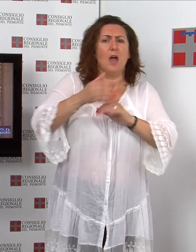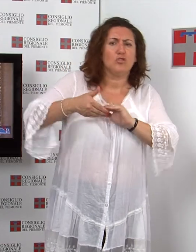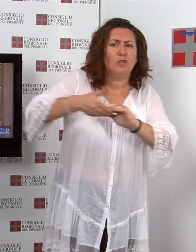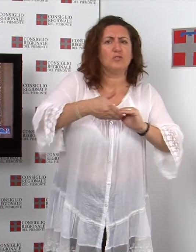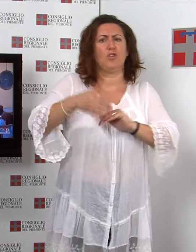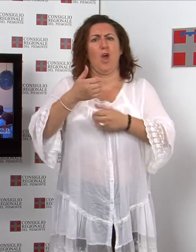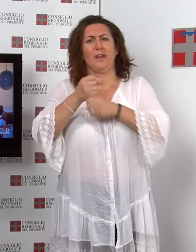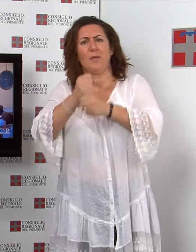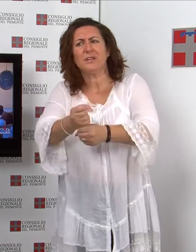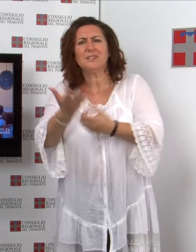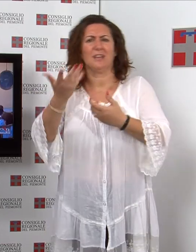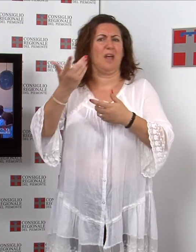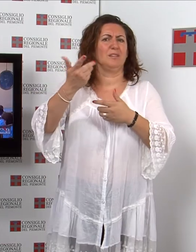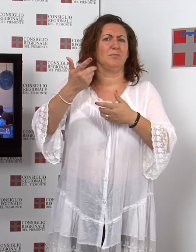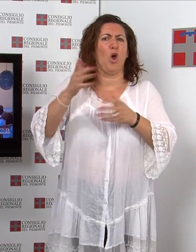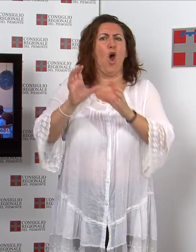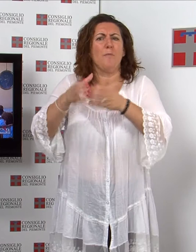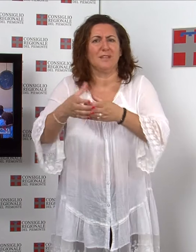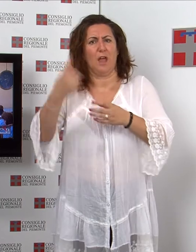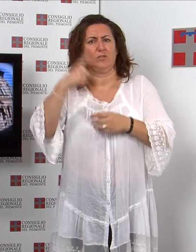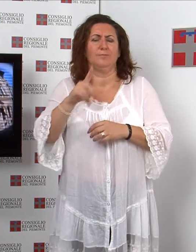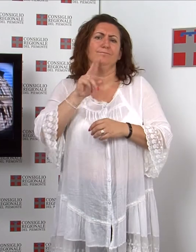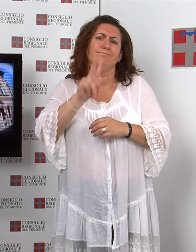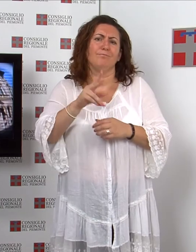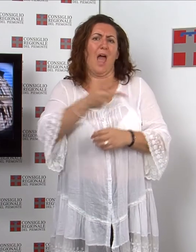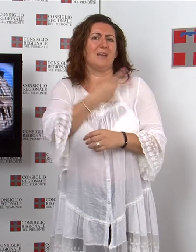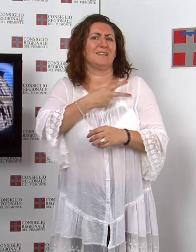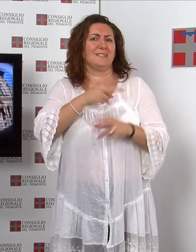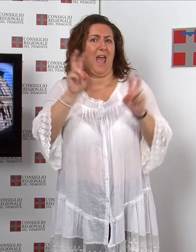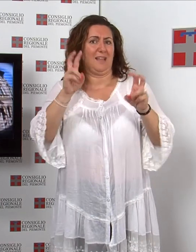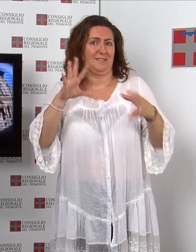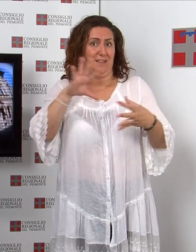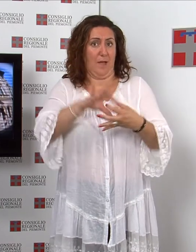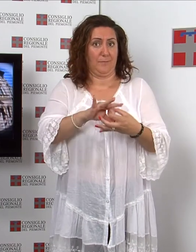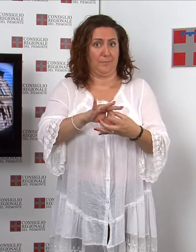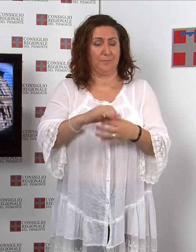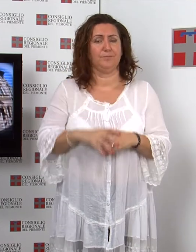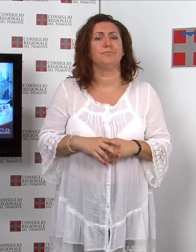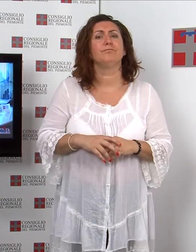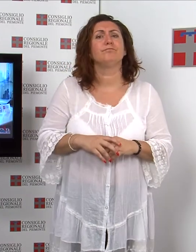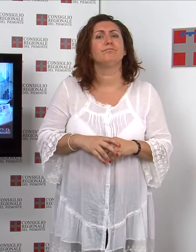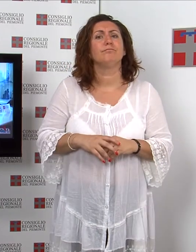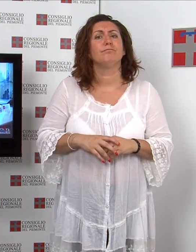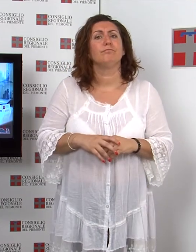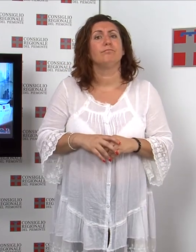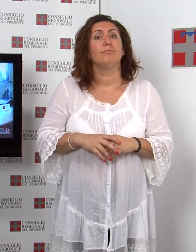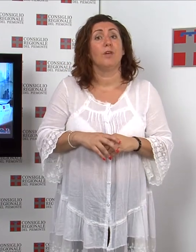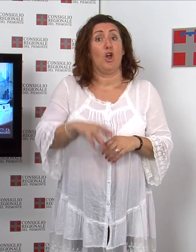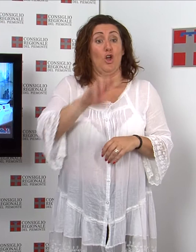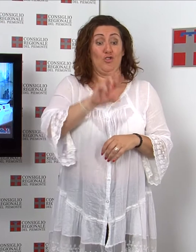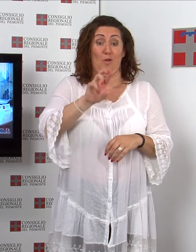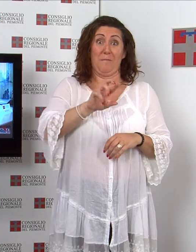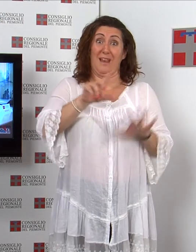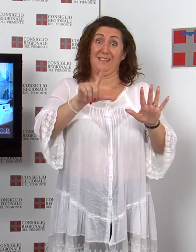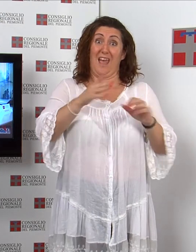prestazioni previste dai livelli essenziali di assistenza In ascolto delle voci dei luoghi Parte domenica 7